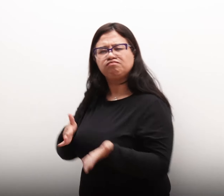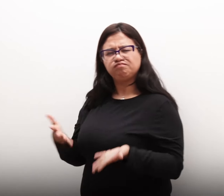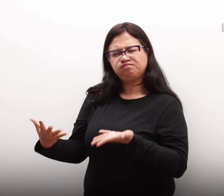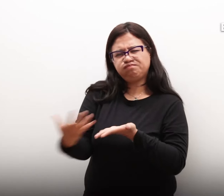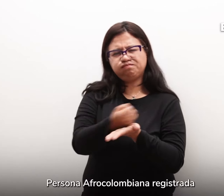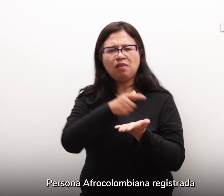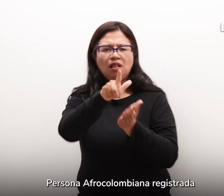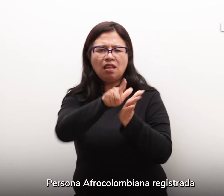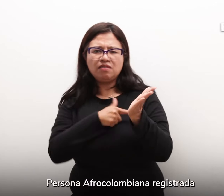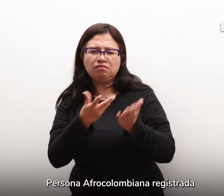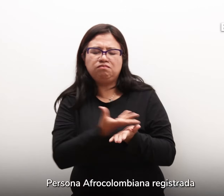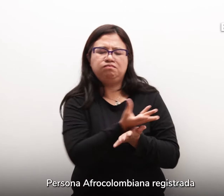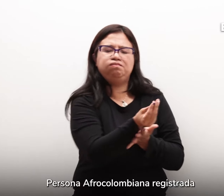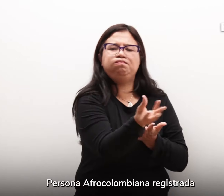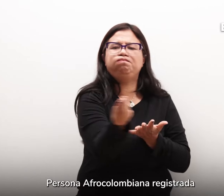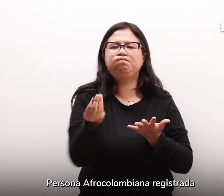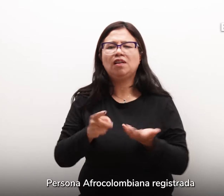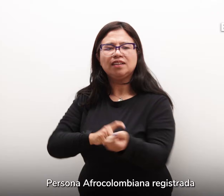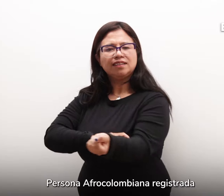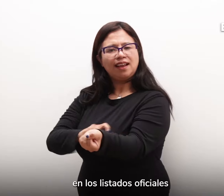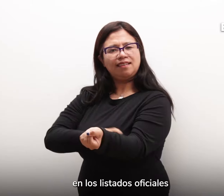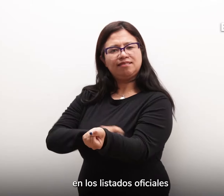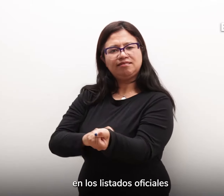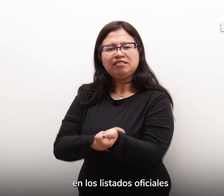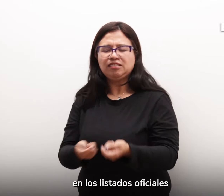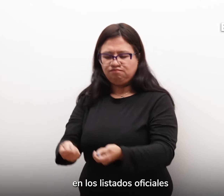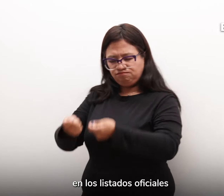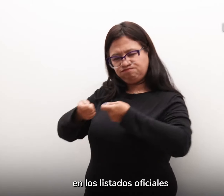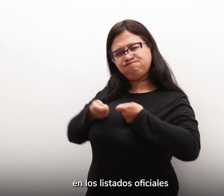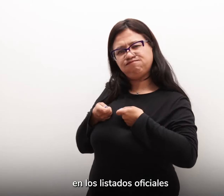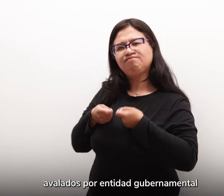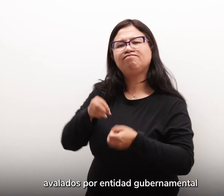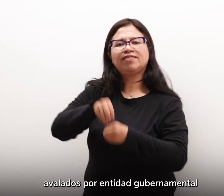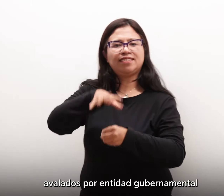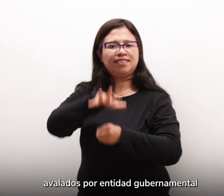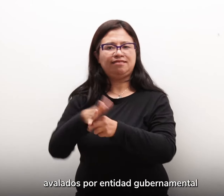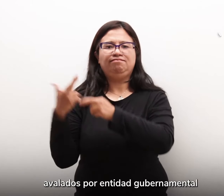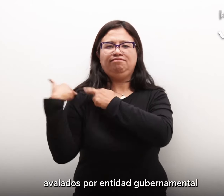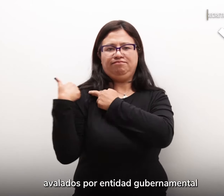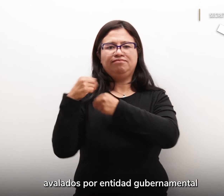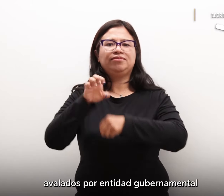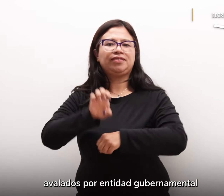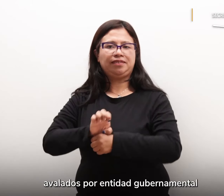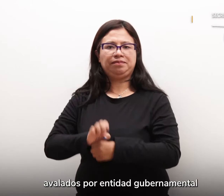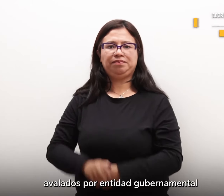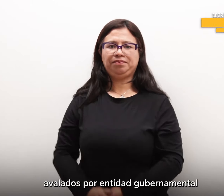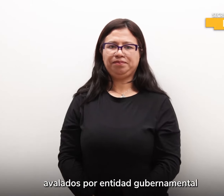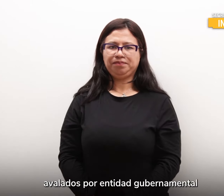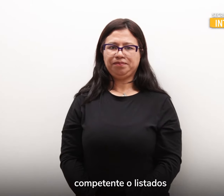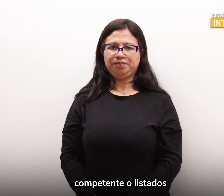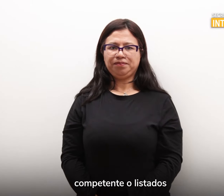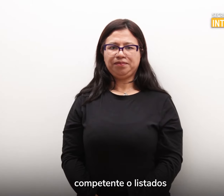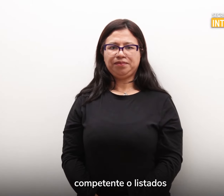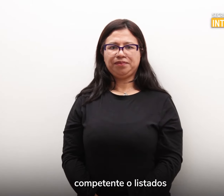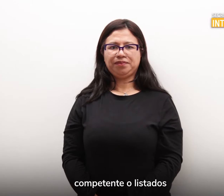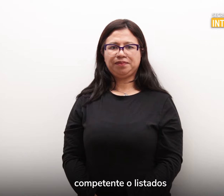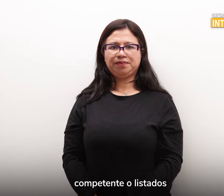Persona afrocolombiana, registrada en los listados oficiales avalados por la entidad gubernamental competente o